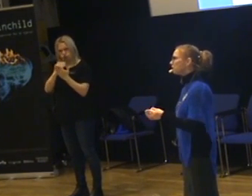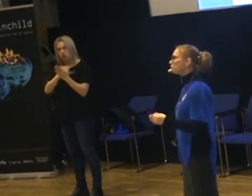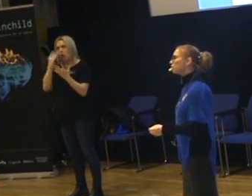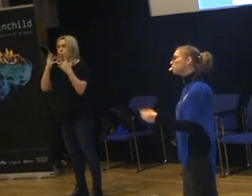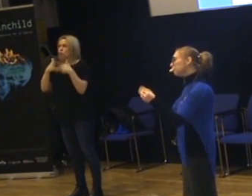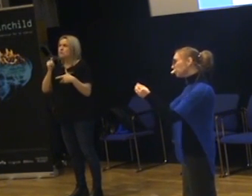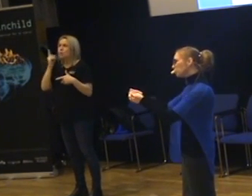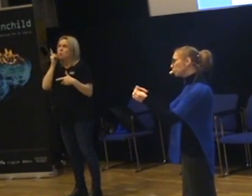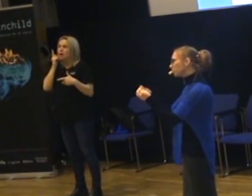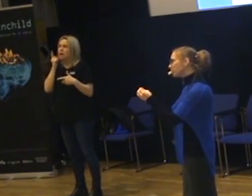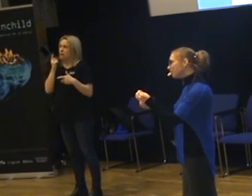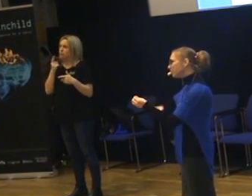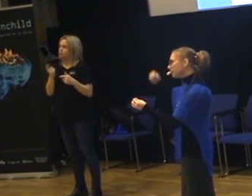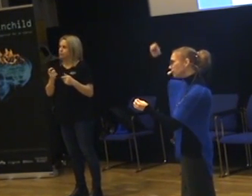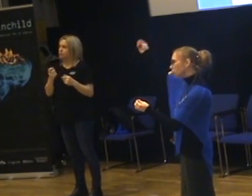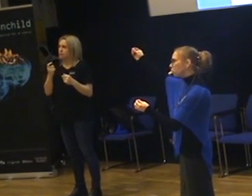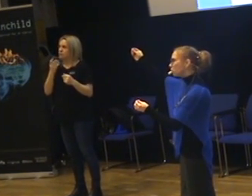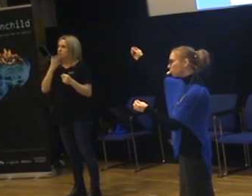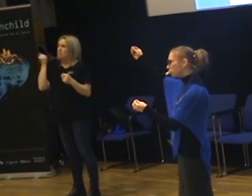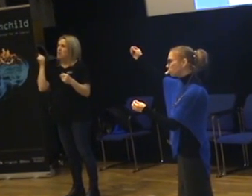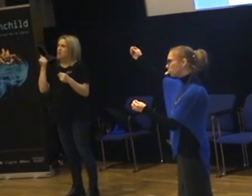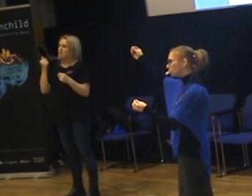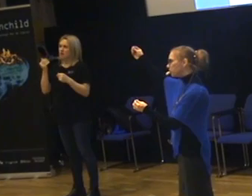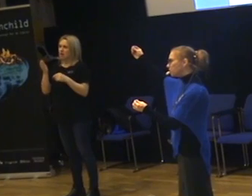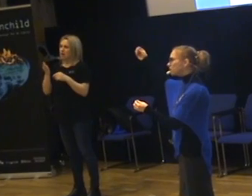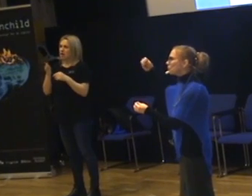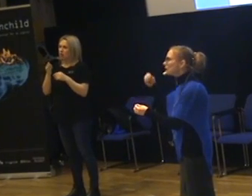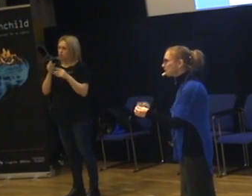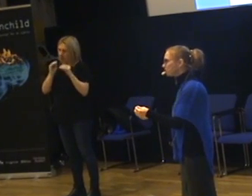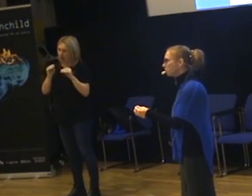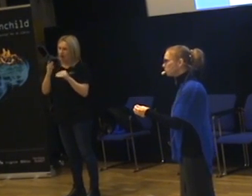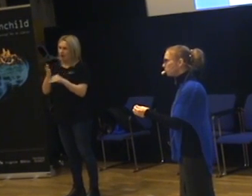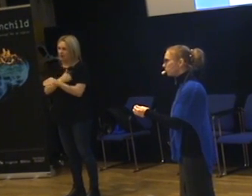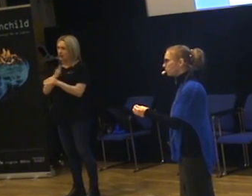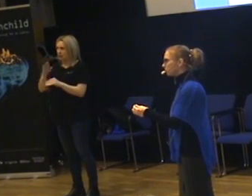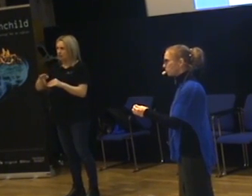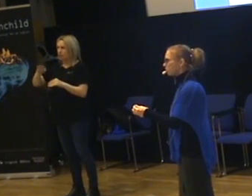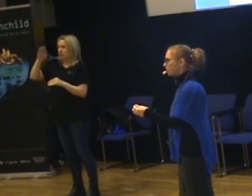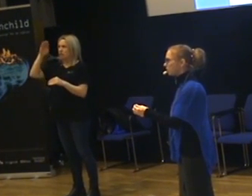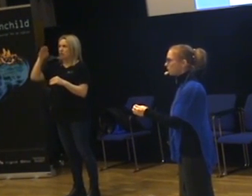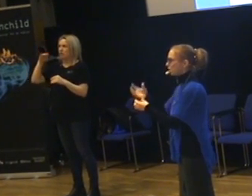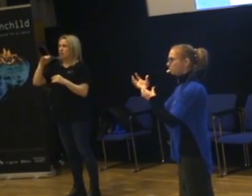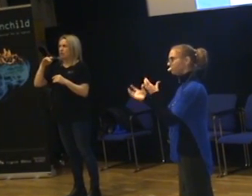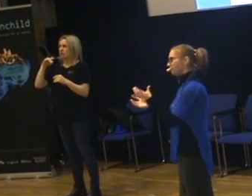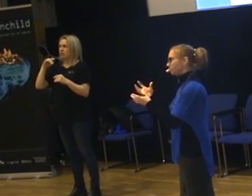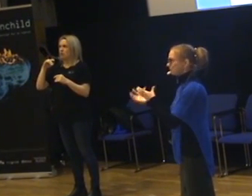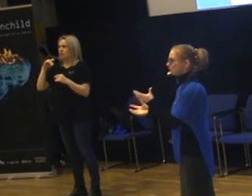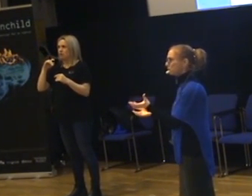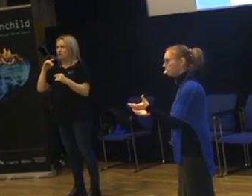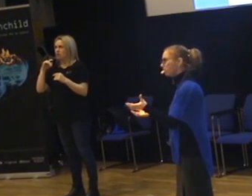tider ställer vi in det på? För det är bättre att möta det innan de går så högt upp. Så att de inte kan ta emot maten riktigt. att de är lite för.